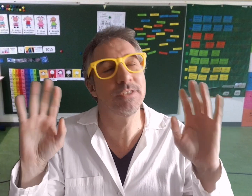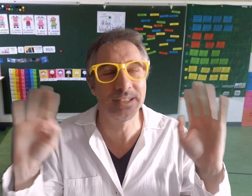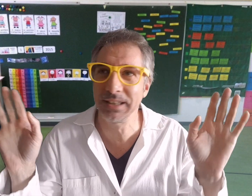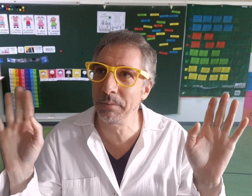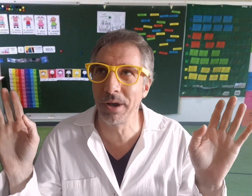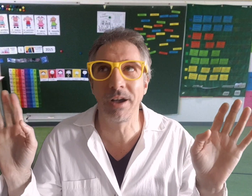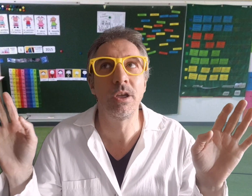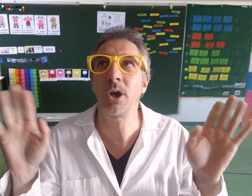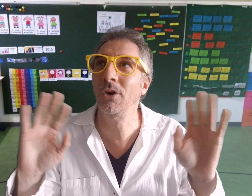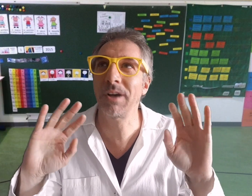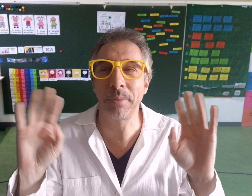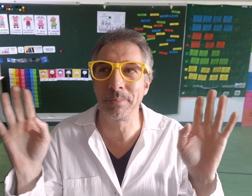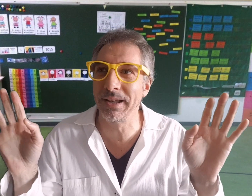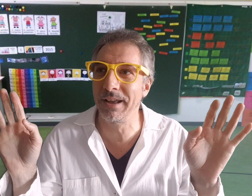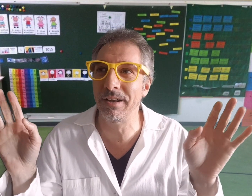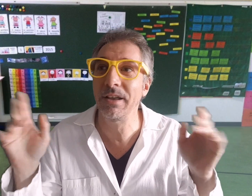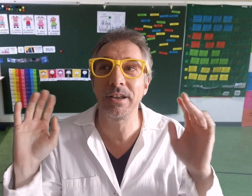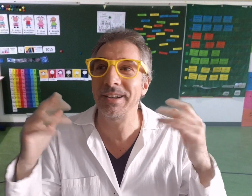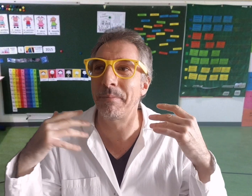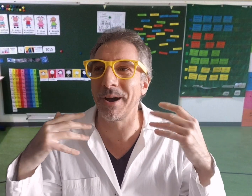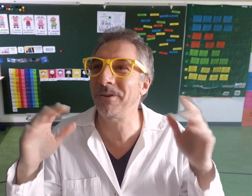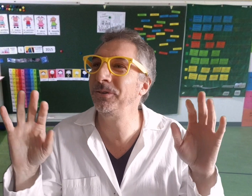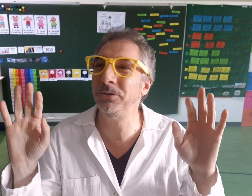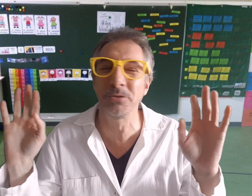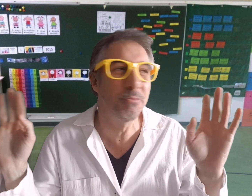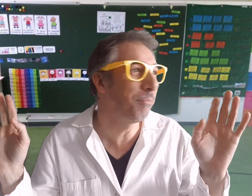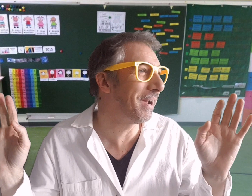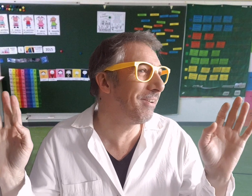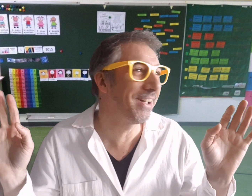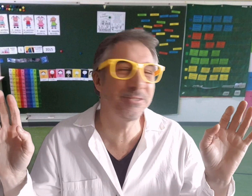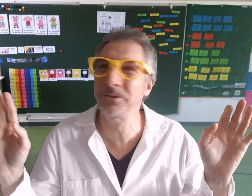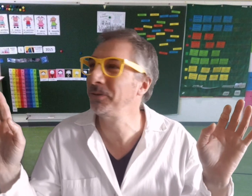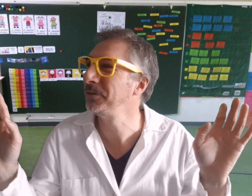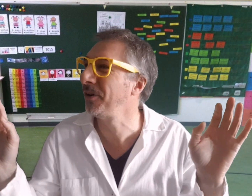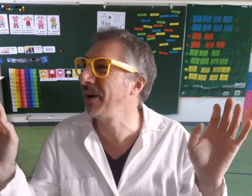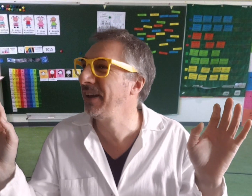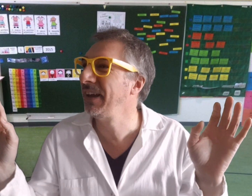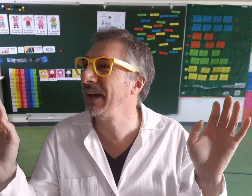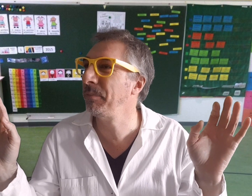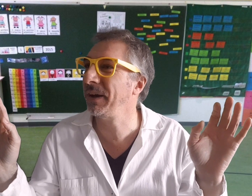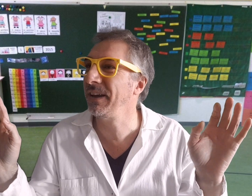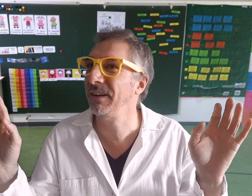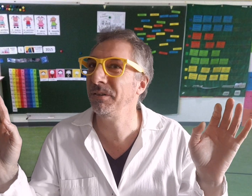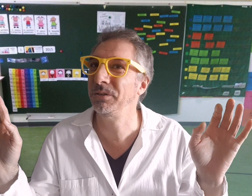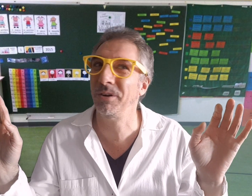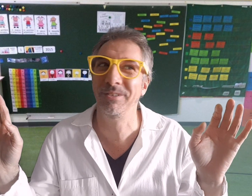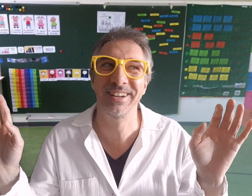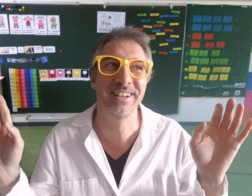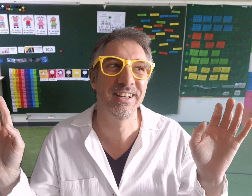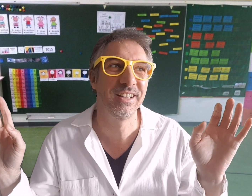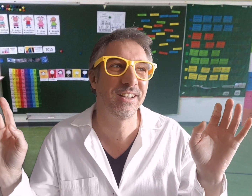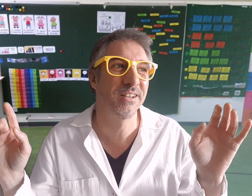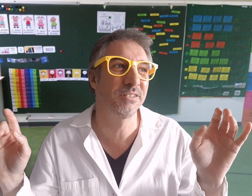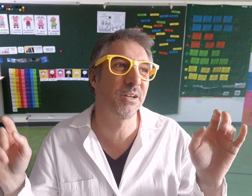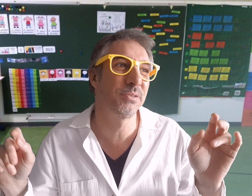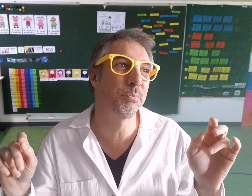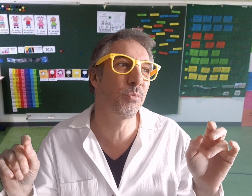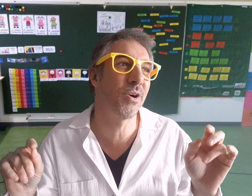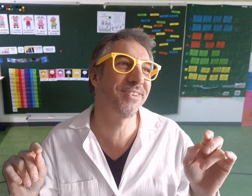inquiétez pas, on ne pas perdre la parole, tout le monde parlera toujours, autant, après, autant, un petit peu moins, on